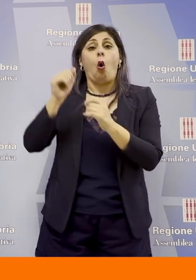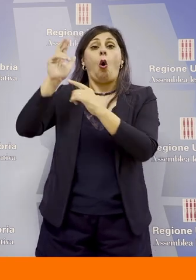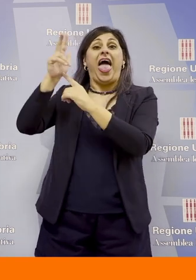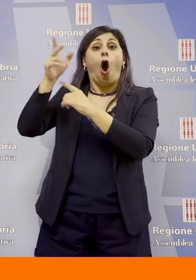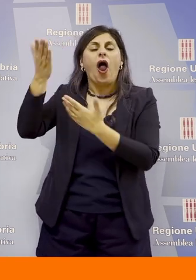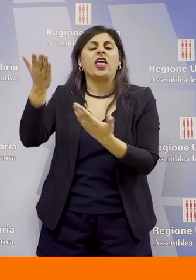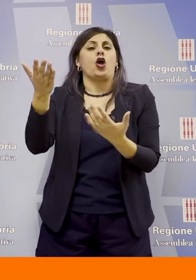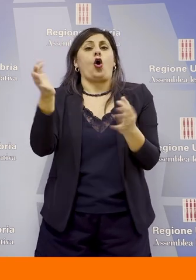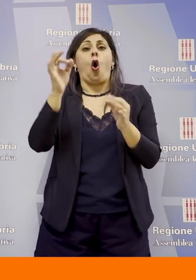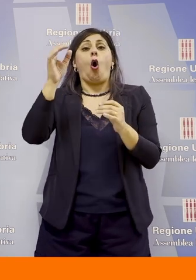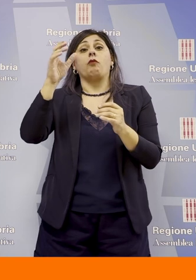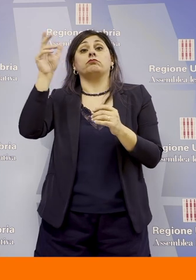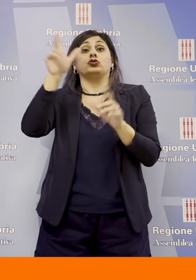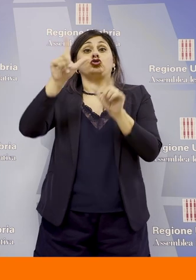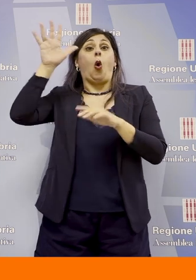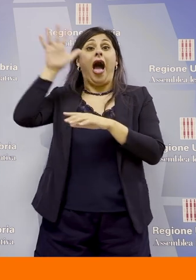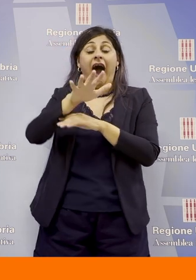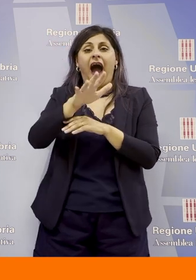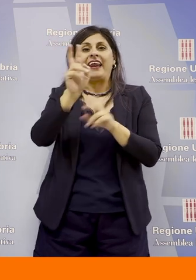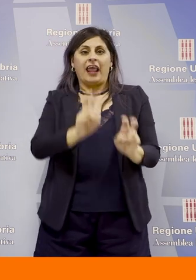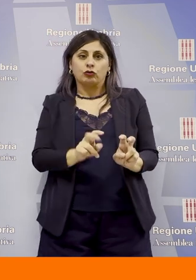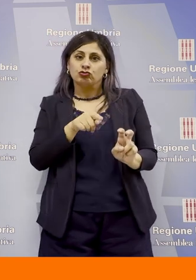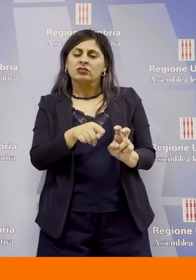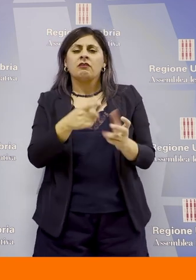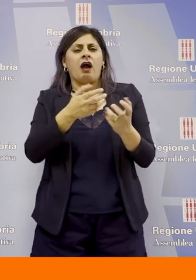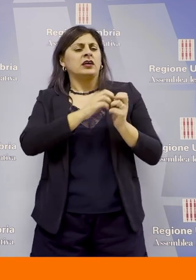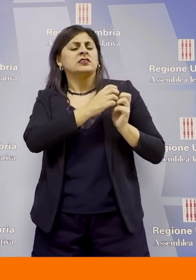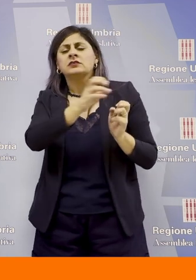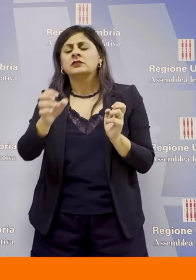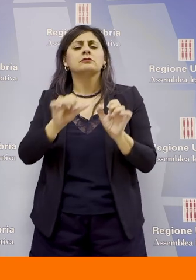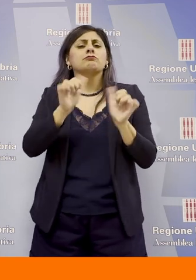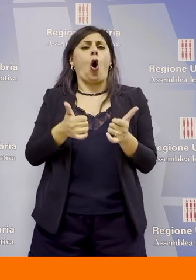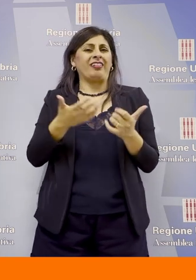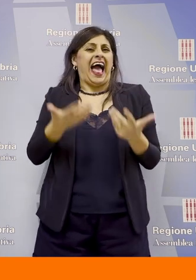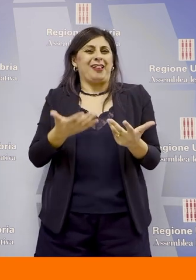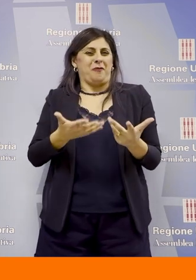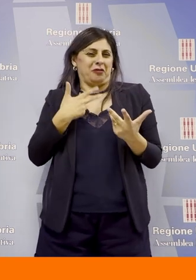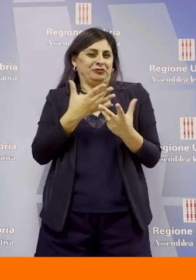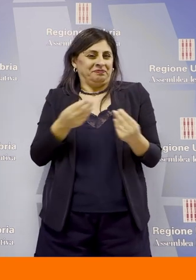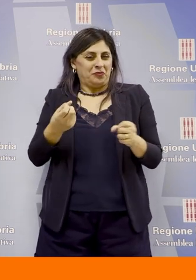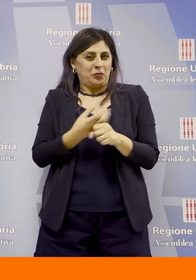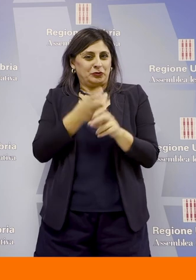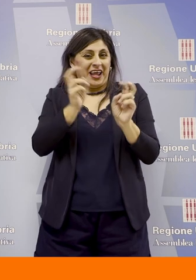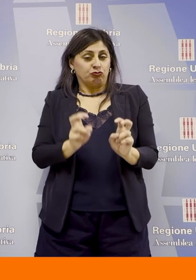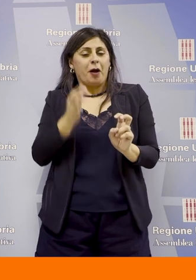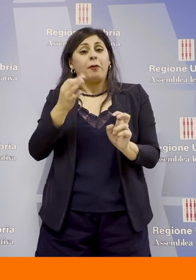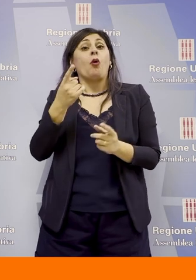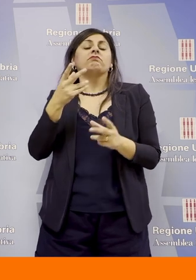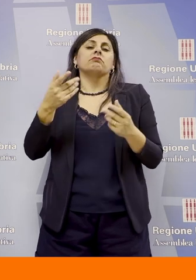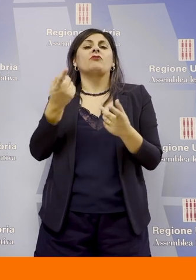o solare o tutte le forme diciamo in cui è possibile oggi produrre energia da fonti rinnovabili con l